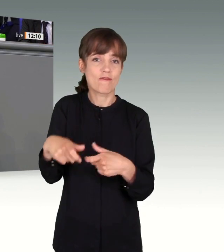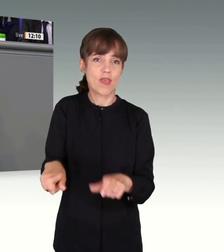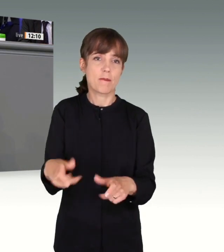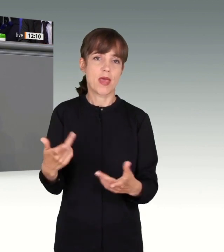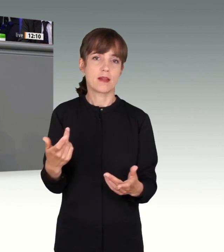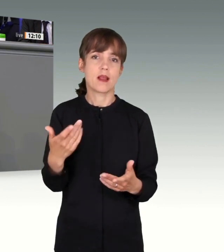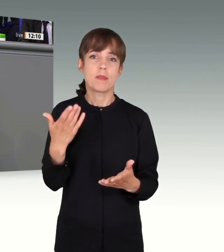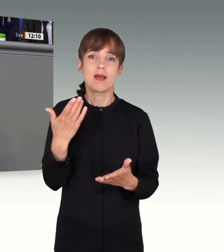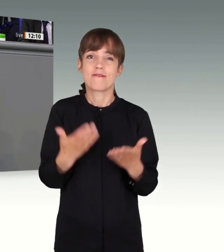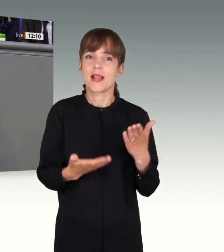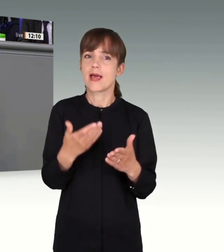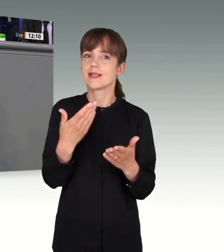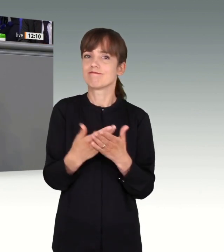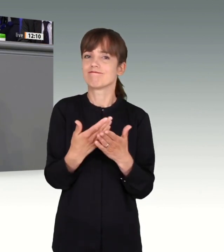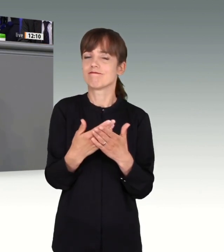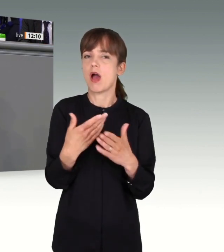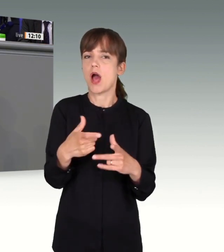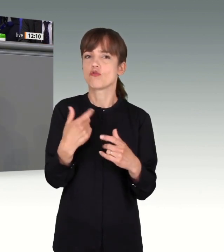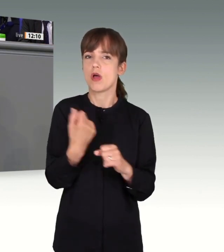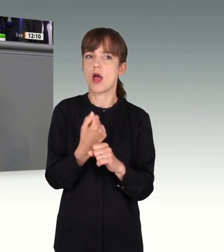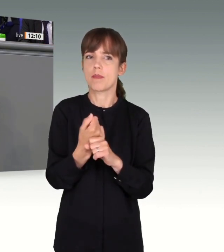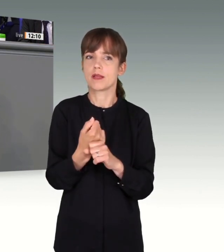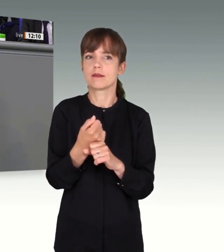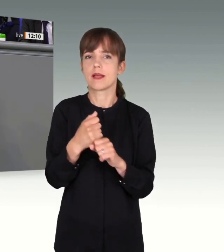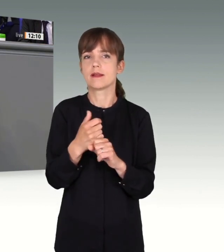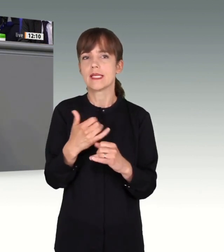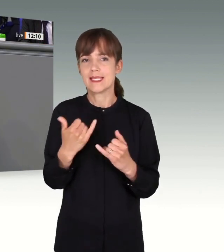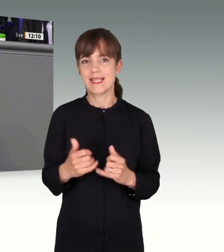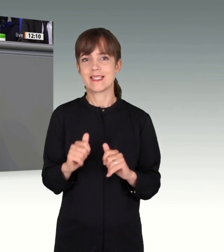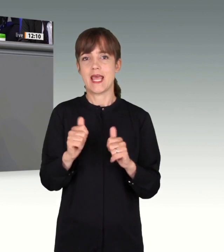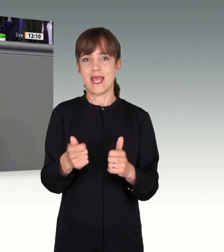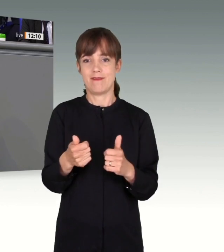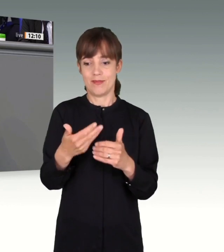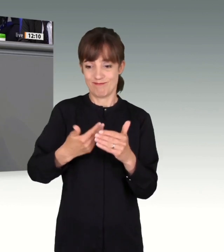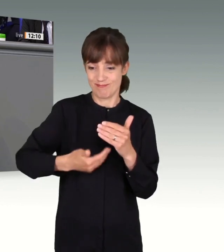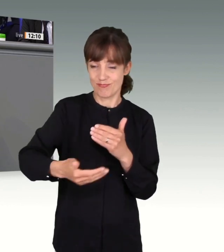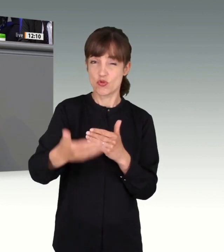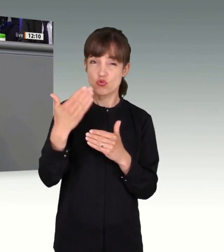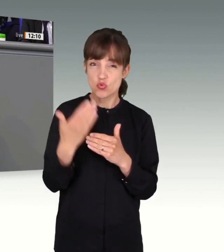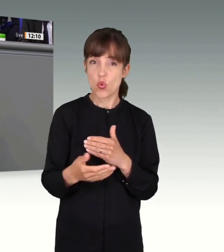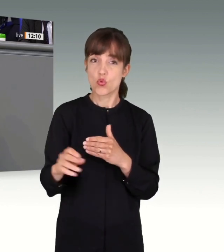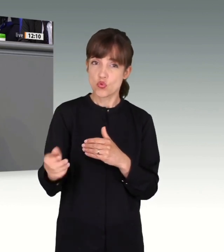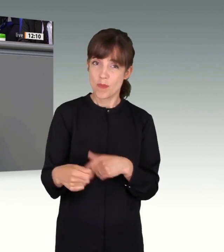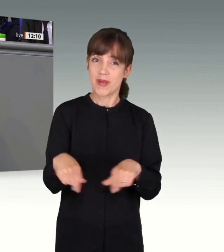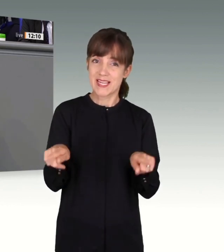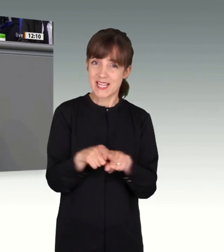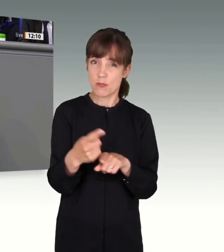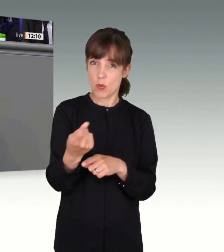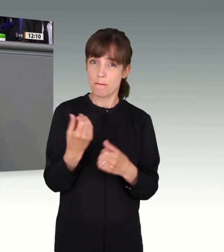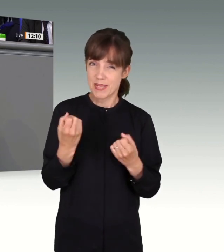-parlamentarischen Systems, die wir jederzeit verteidigen müssen und auf die wir stolz sein dürfen.